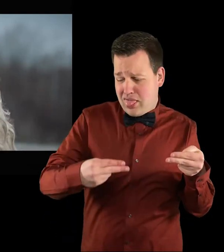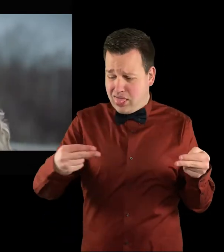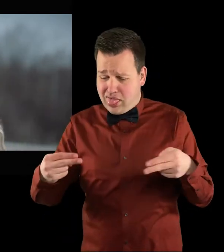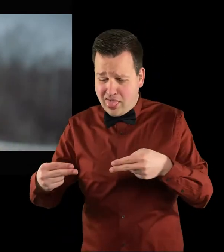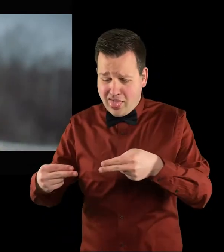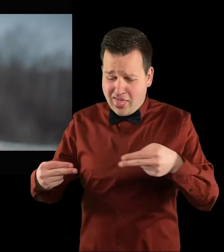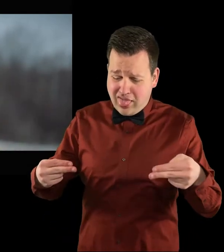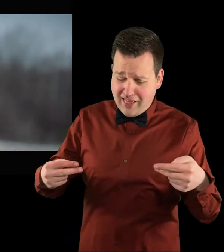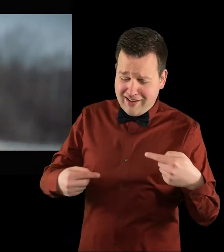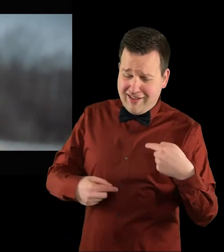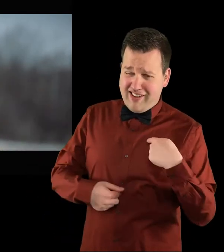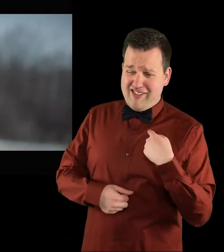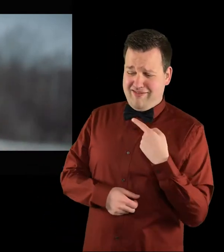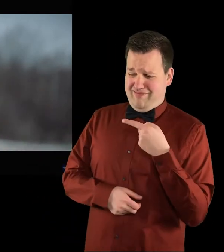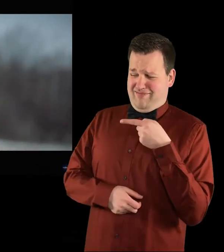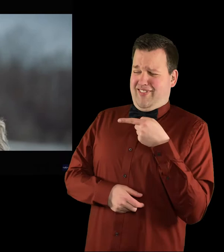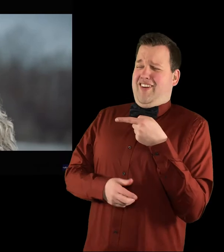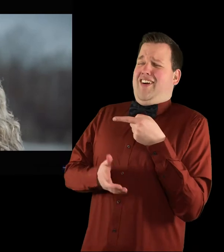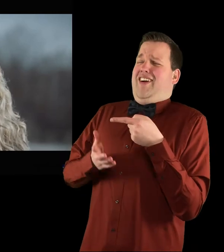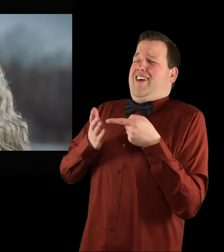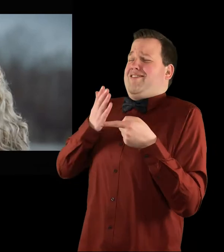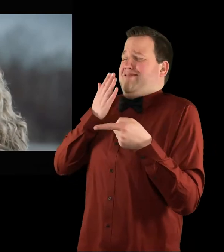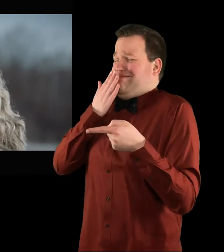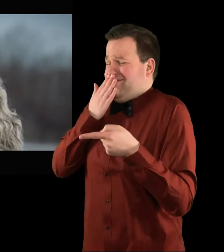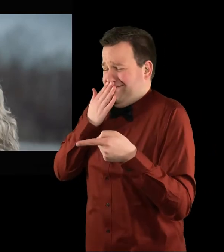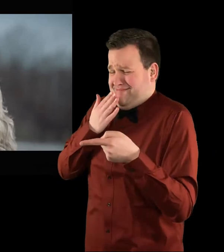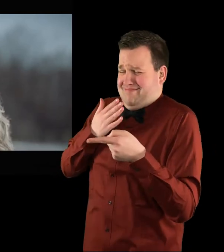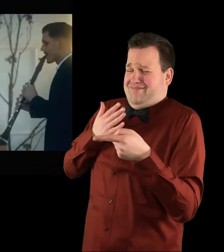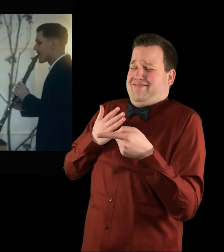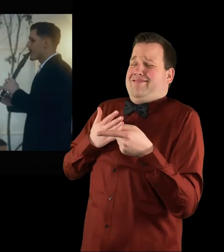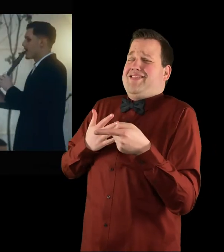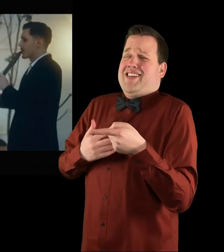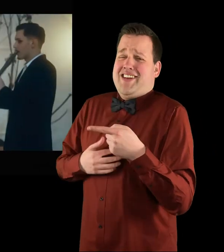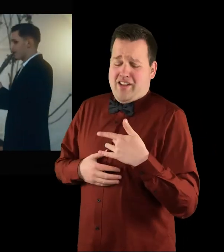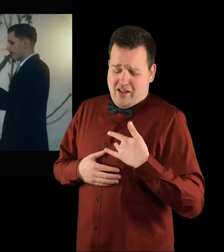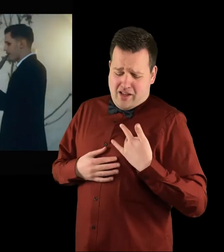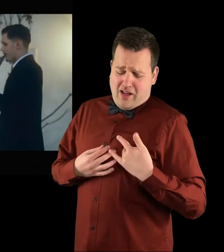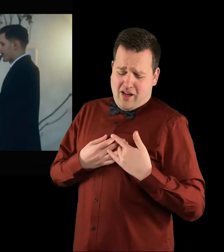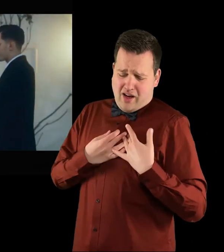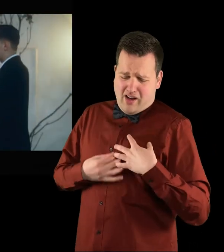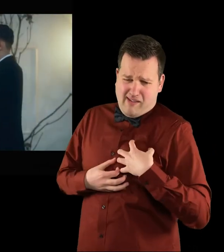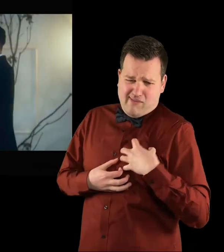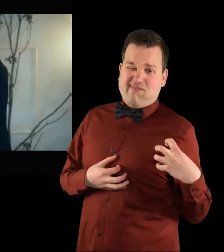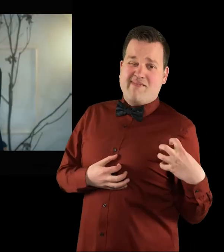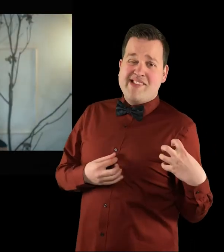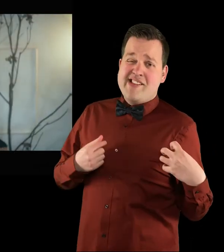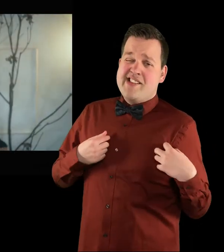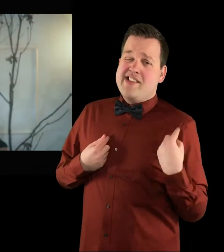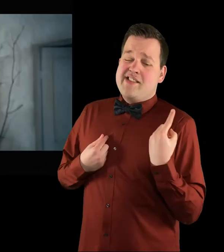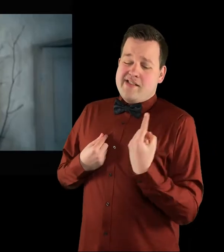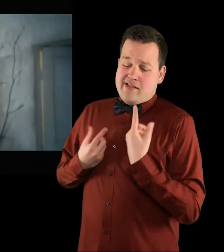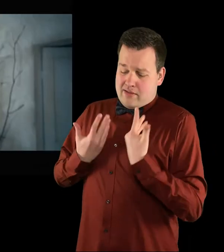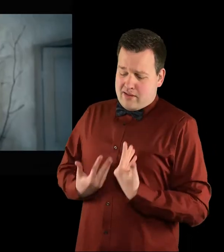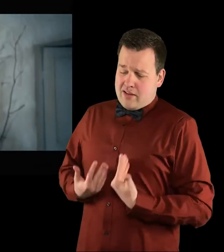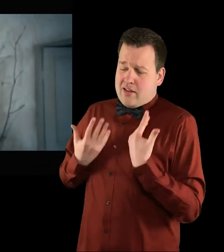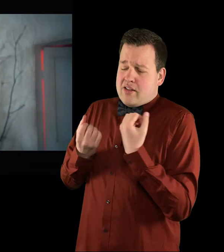të marjë kur të të rënkoje E pa shpirtë vetëm vetëm